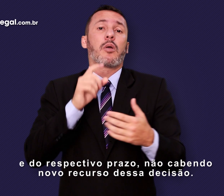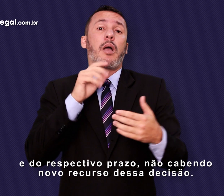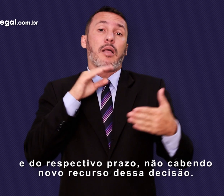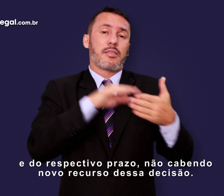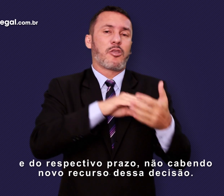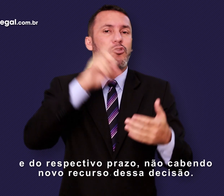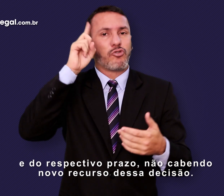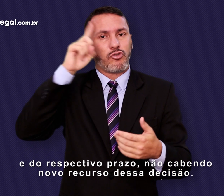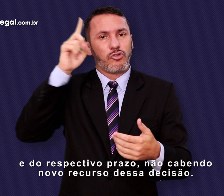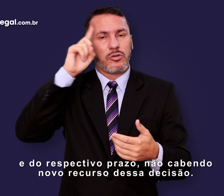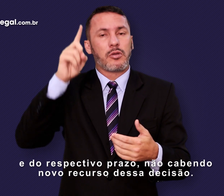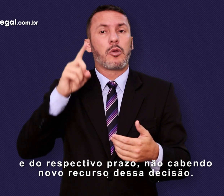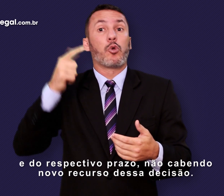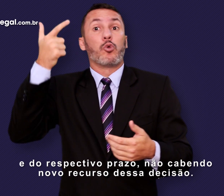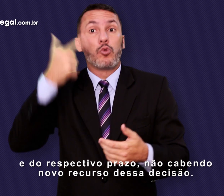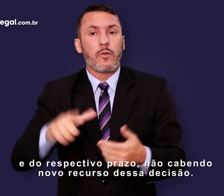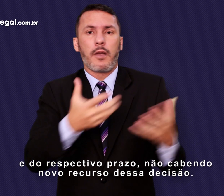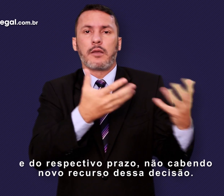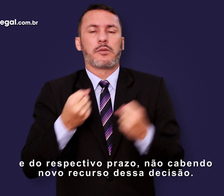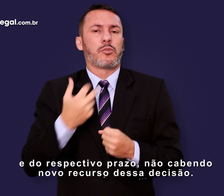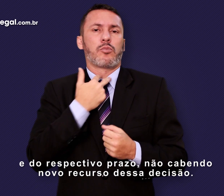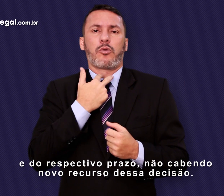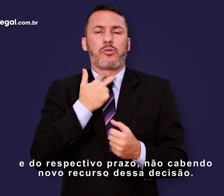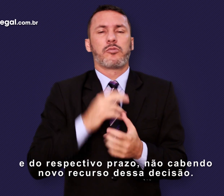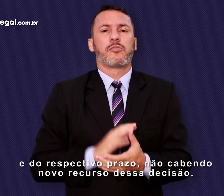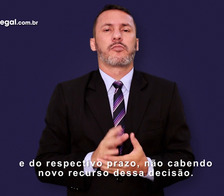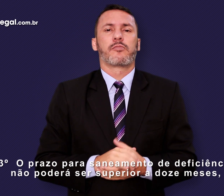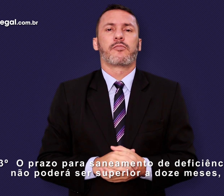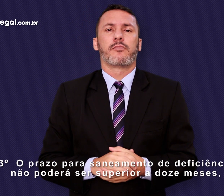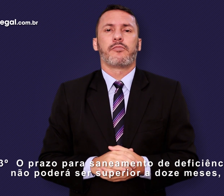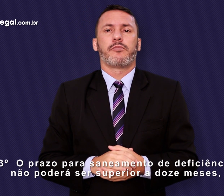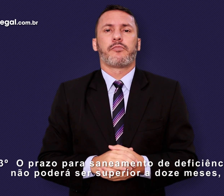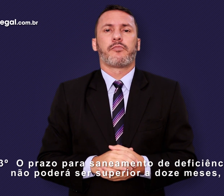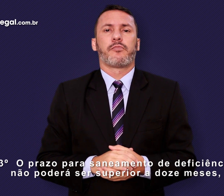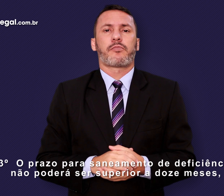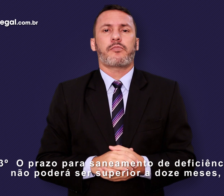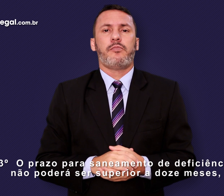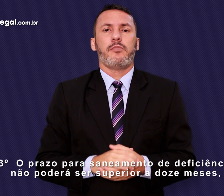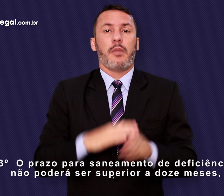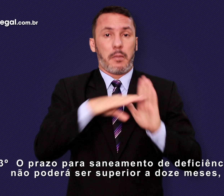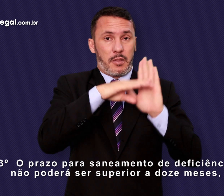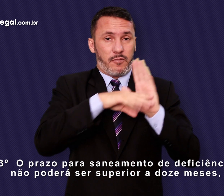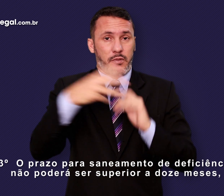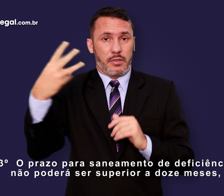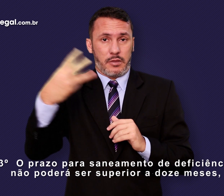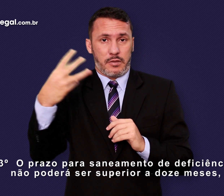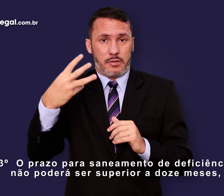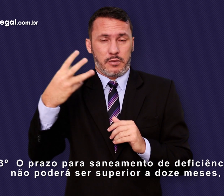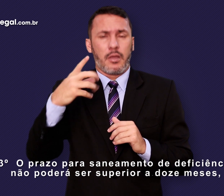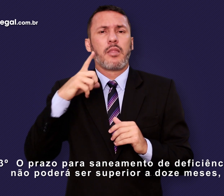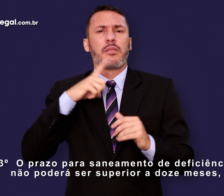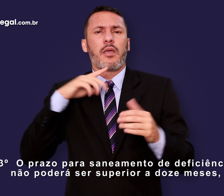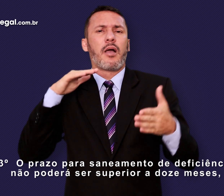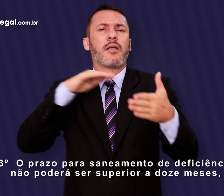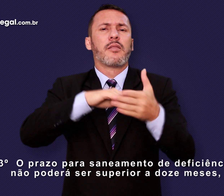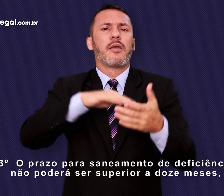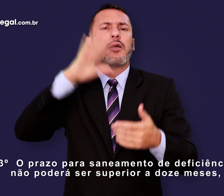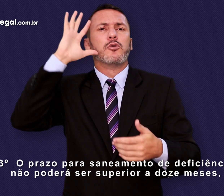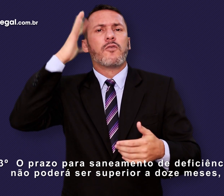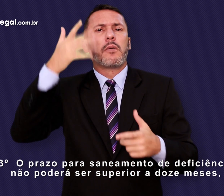prazo, não cabendo novo recurso dessa decisão. Parágrafo 3º. O prazo para saneamento de deficiências